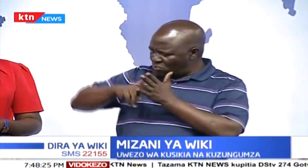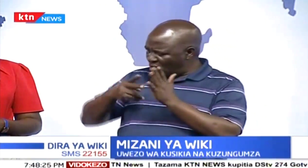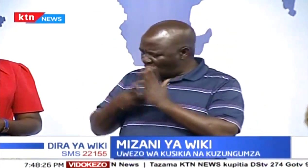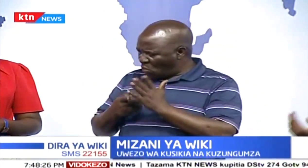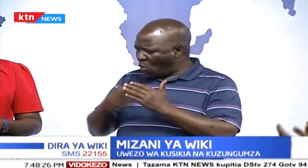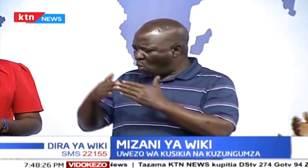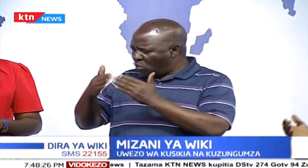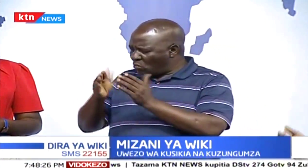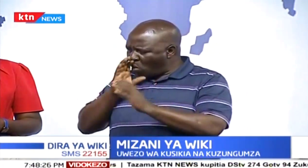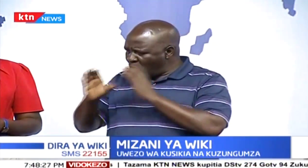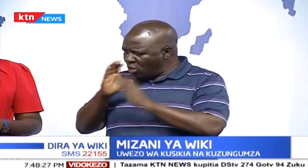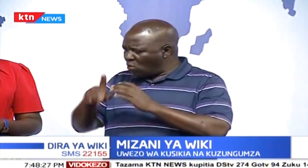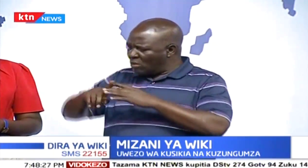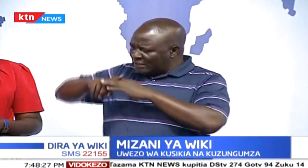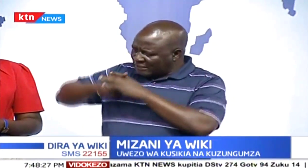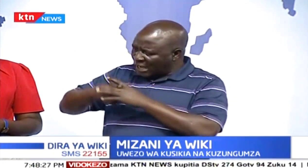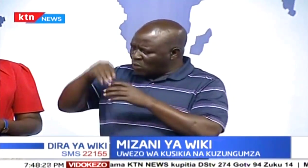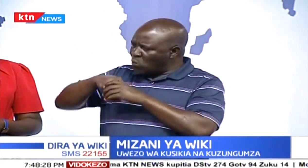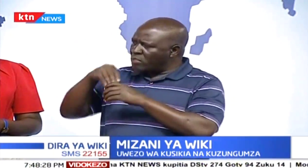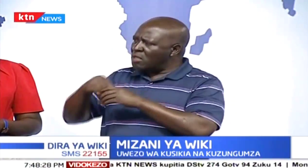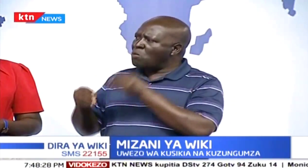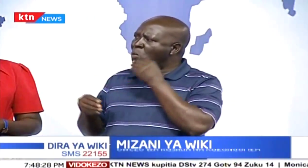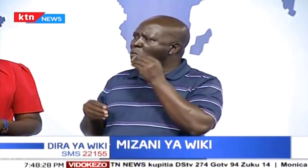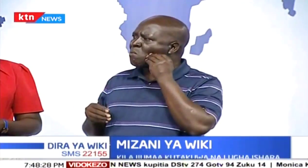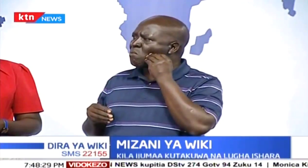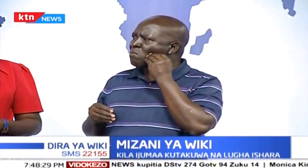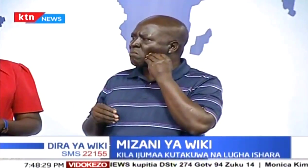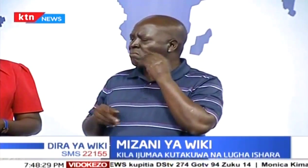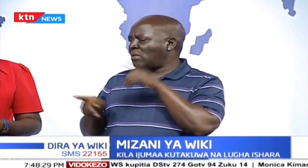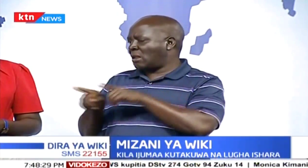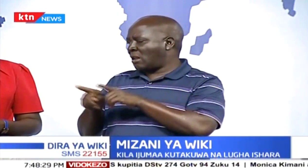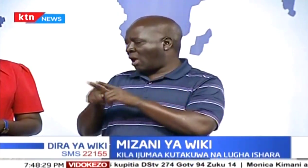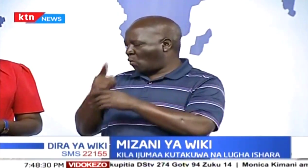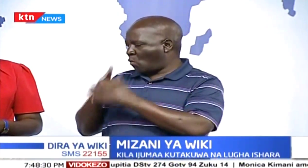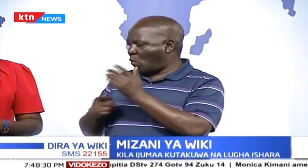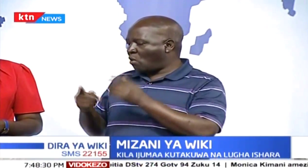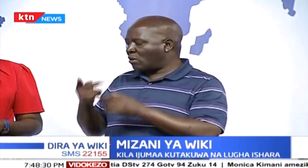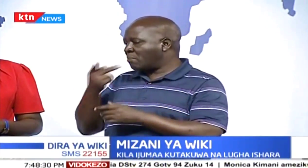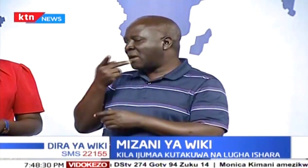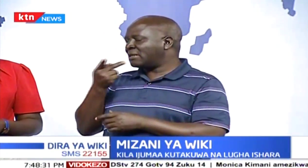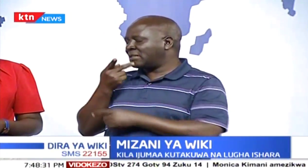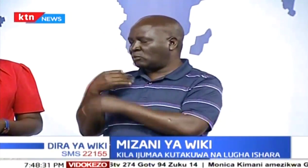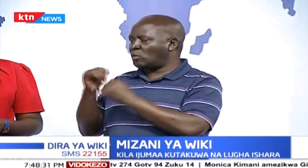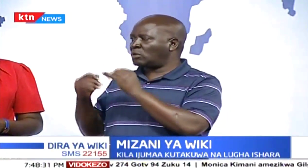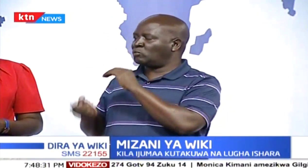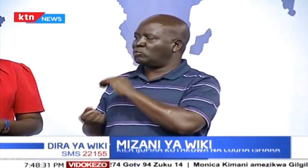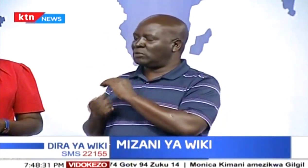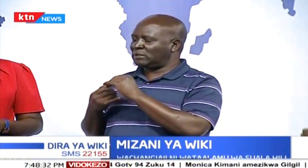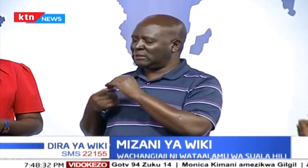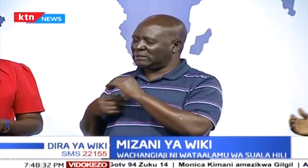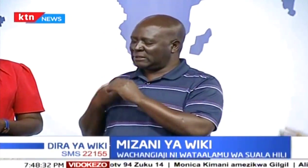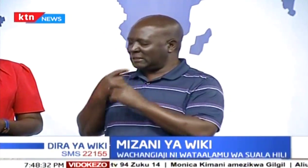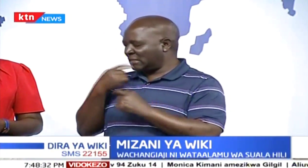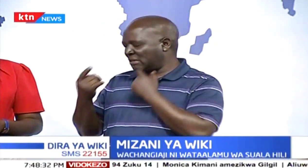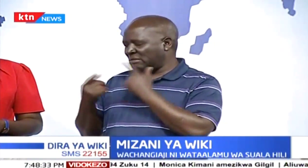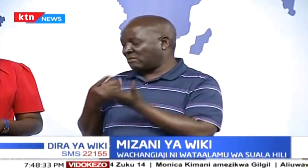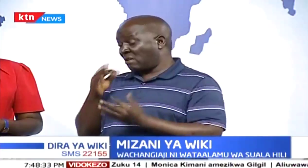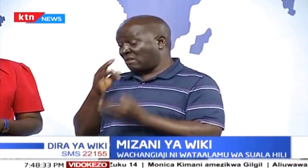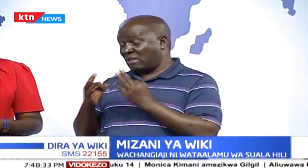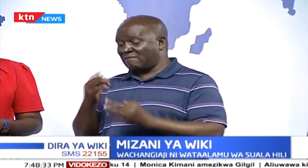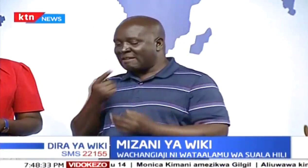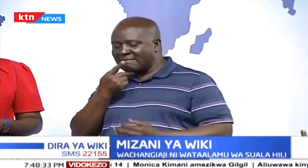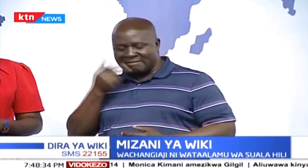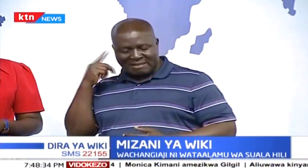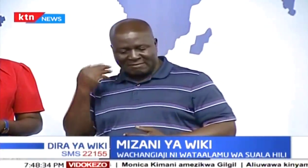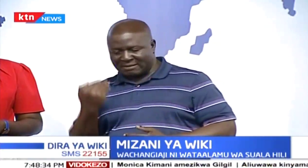Atajaribu kila njia, weze kuhasiliana na uwe mtoto. Kwa hivyo, wakifanya vitu kama hizo nyumbani, kwenye shule,